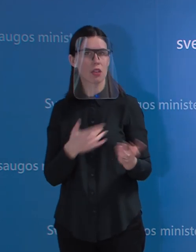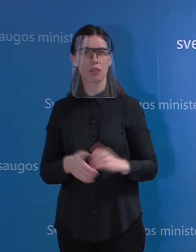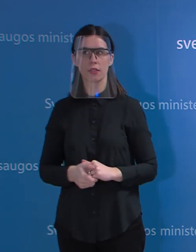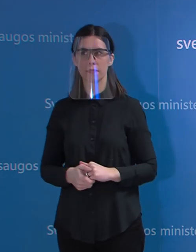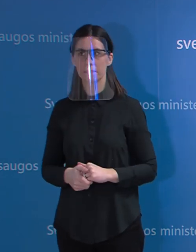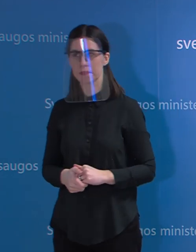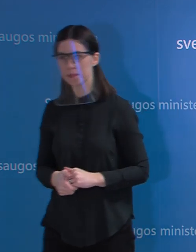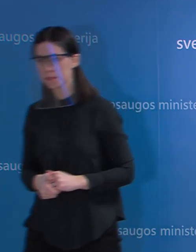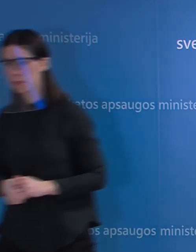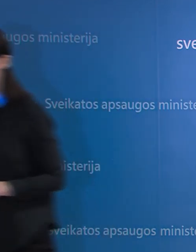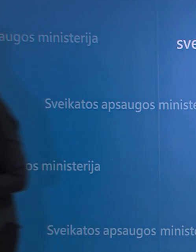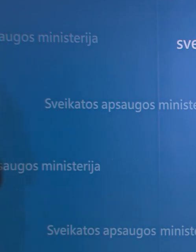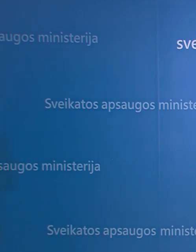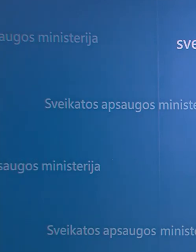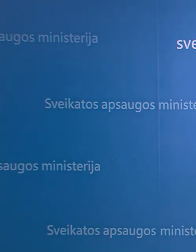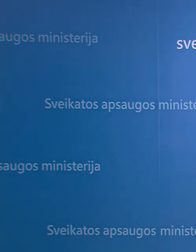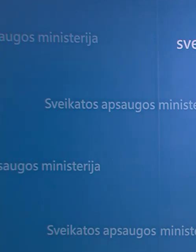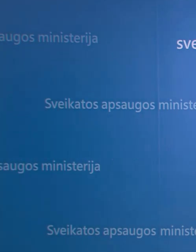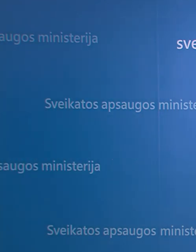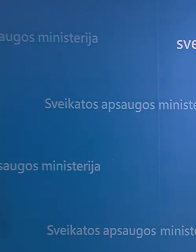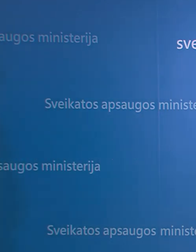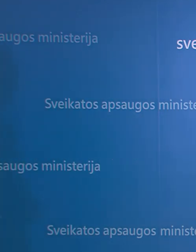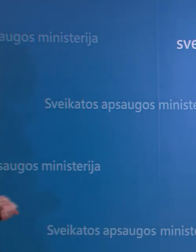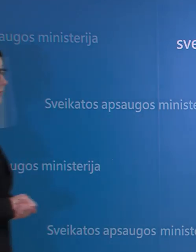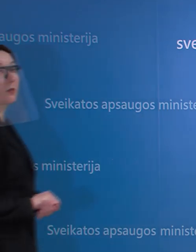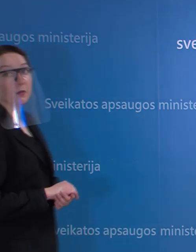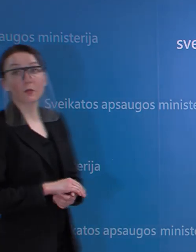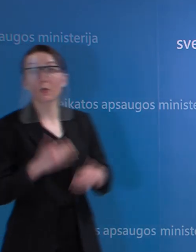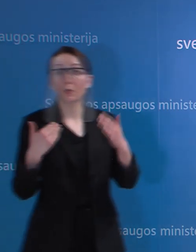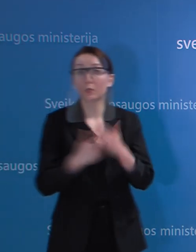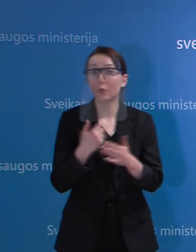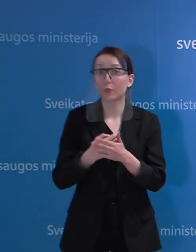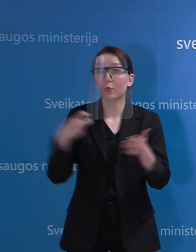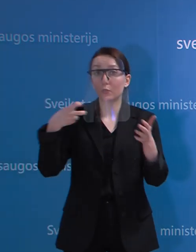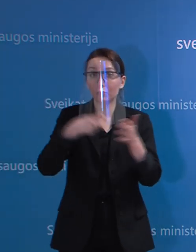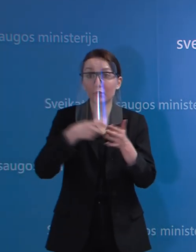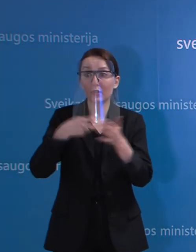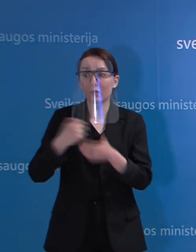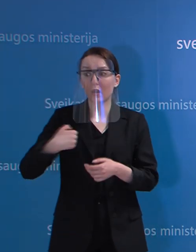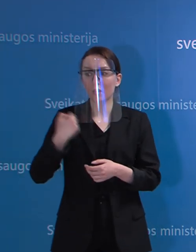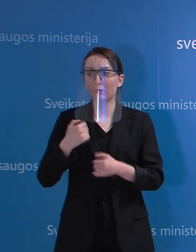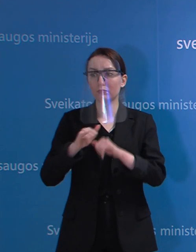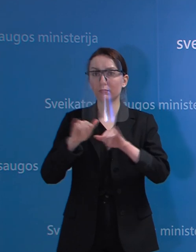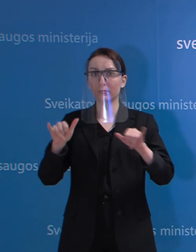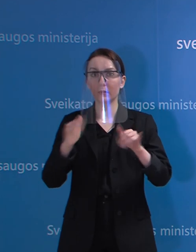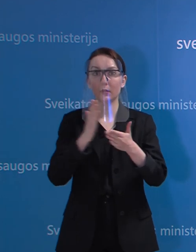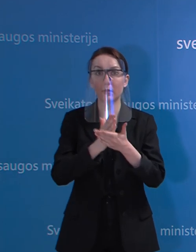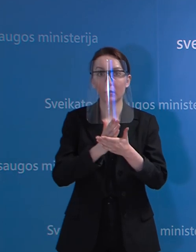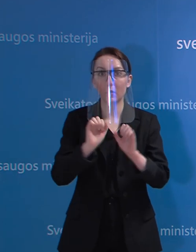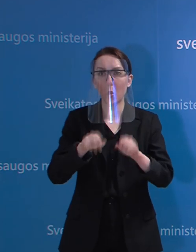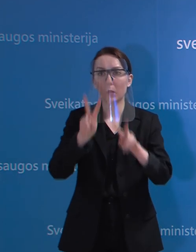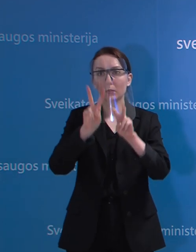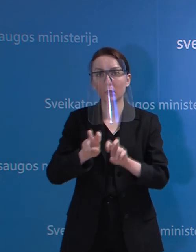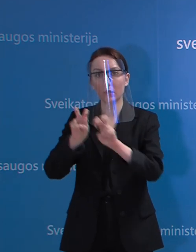Kaip vertinate, kad registruojama vis naujų užsikrėtusių karių atveju, ar yra leista padidinti